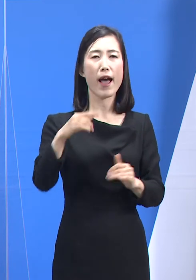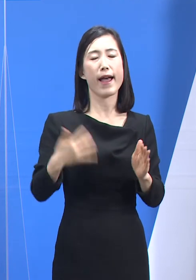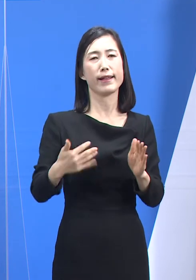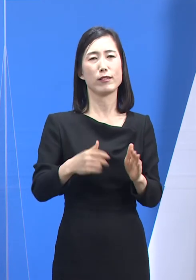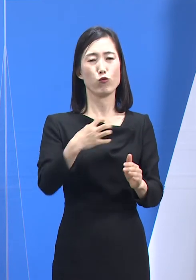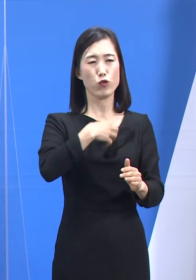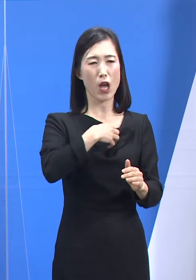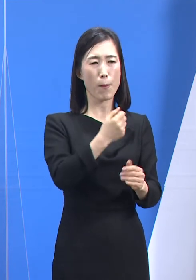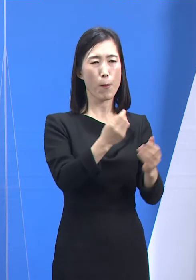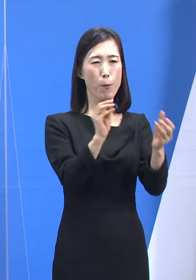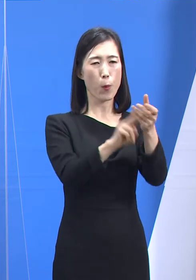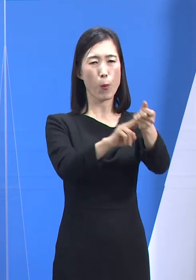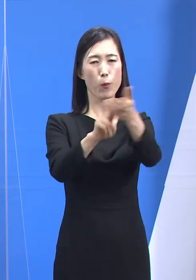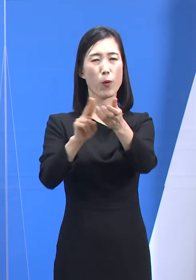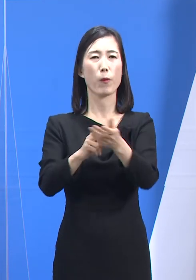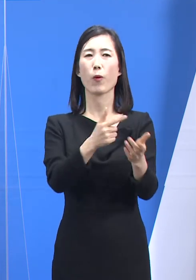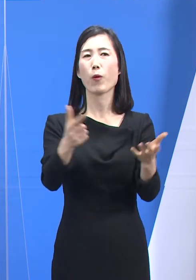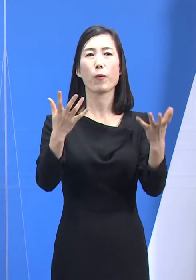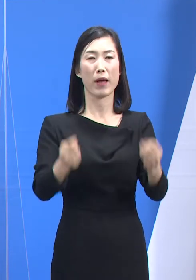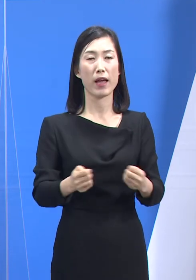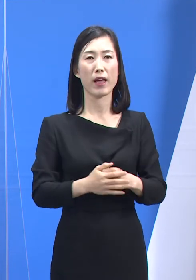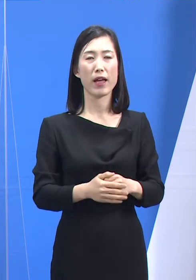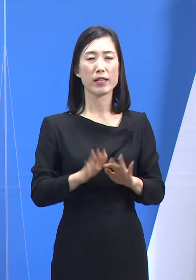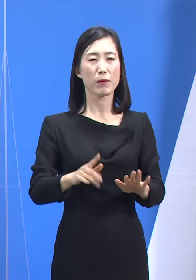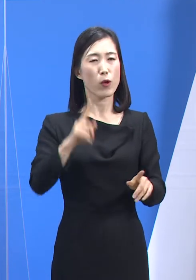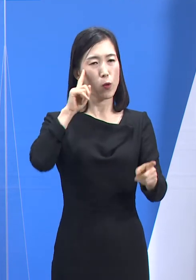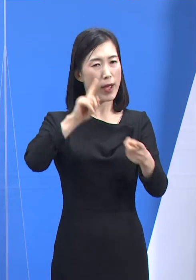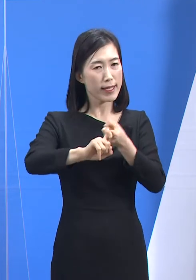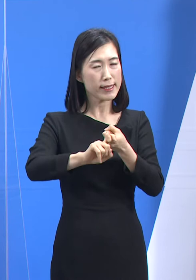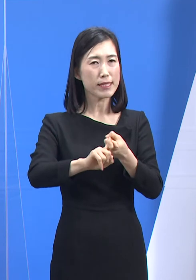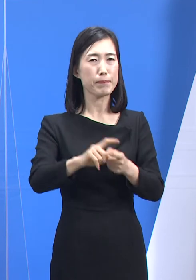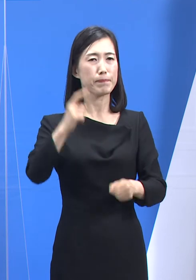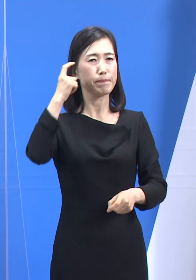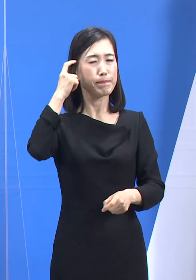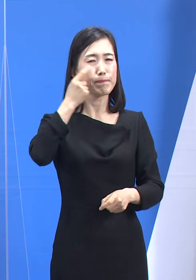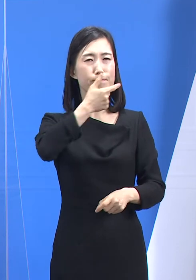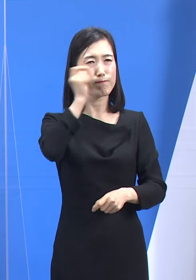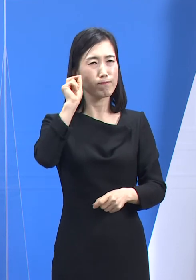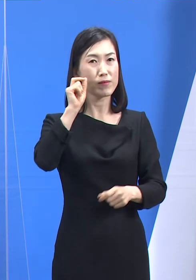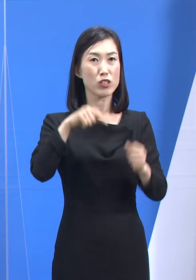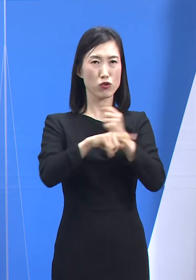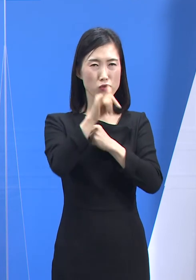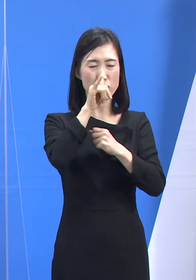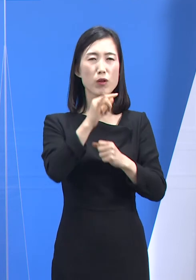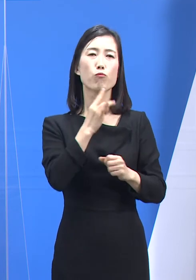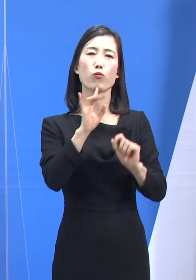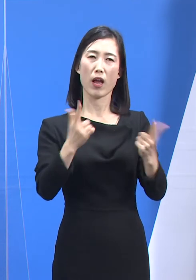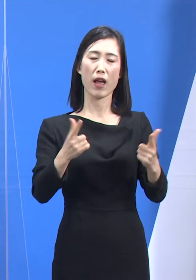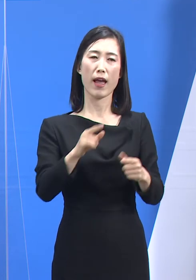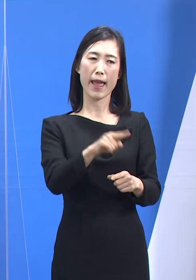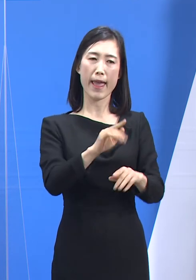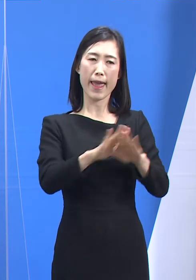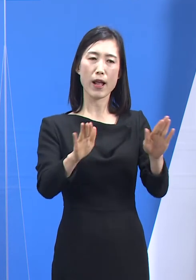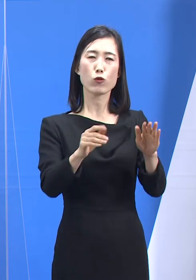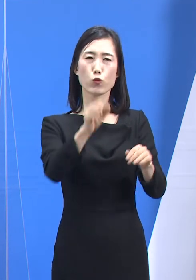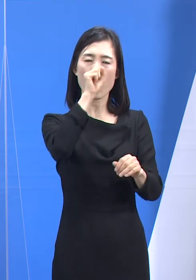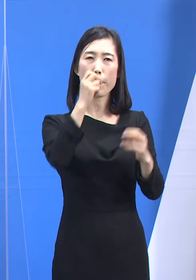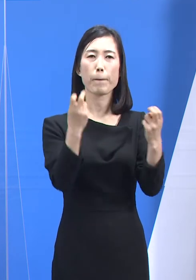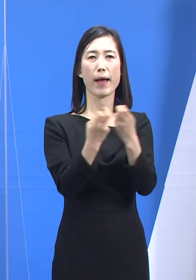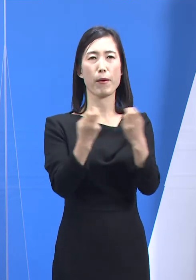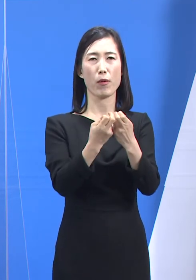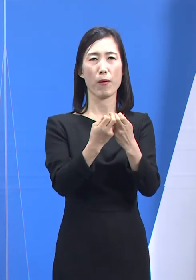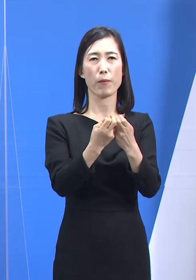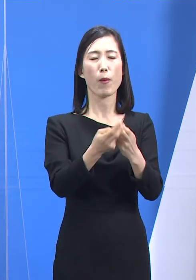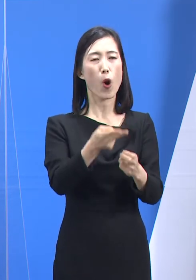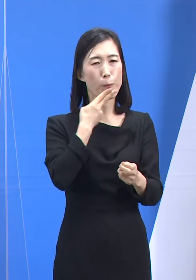관심과 인식이 부족해서일 수도 있지만 효율적인 개선 방안을 찾지 못하거나 찾기